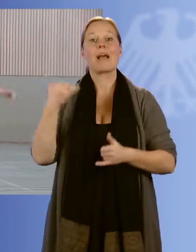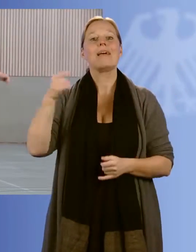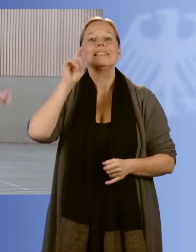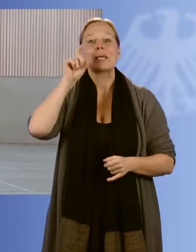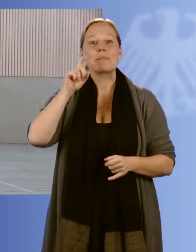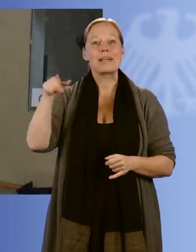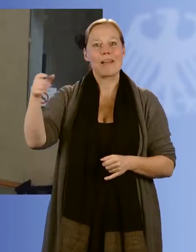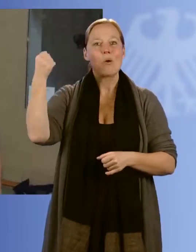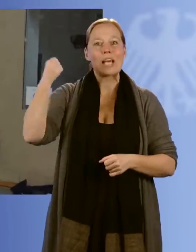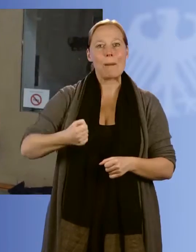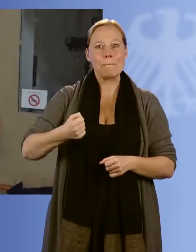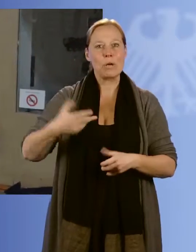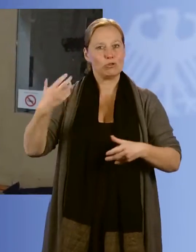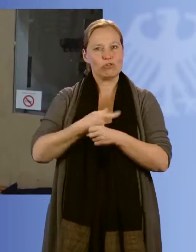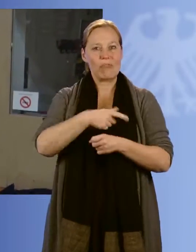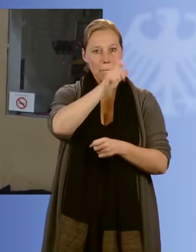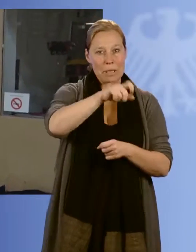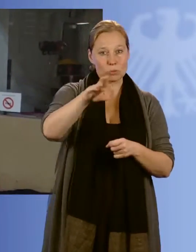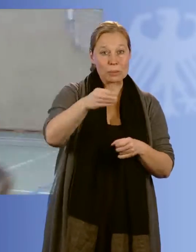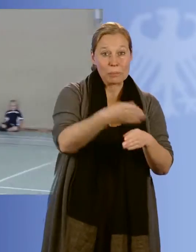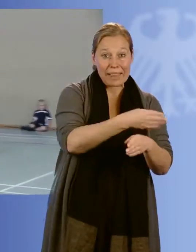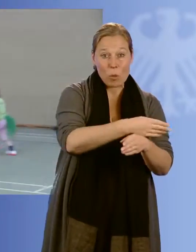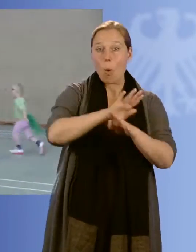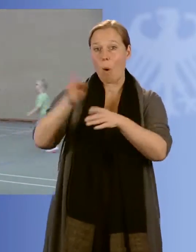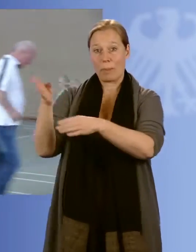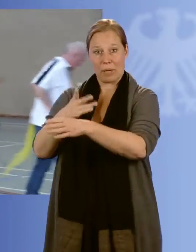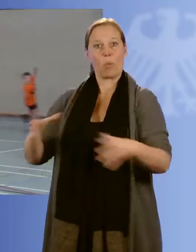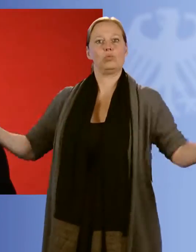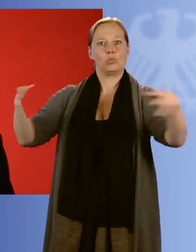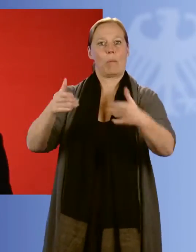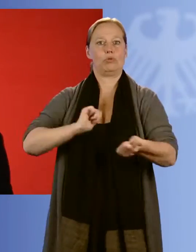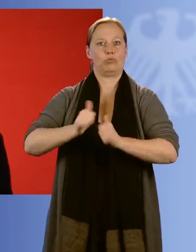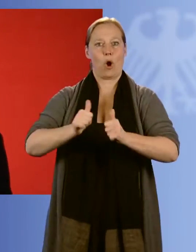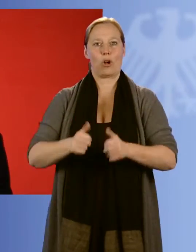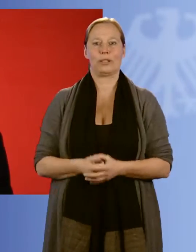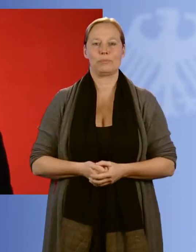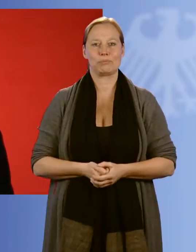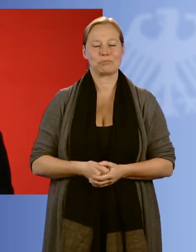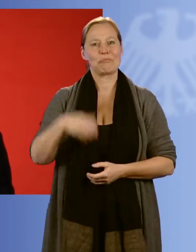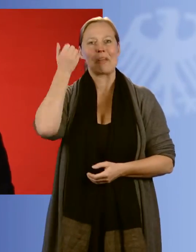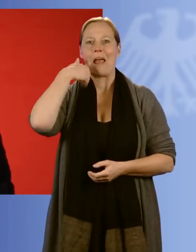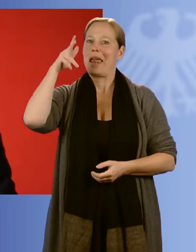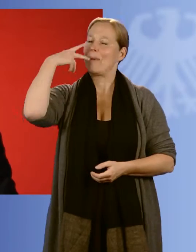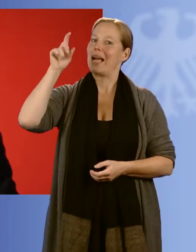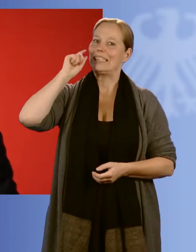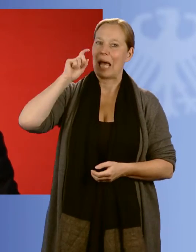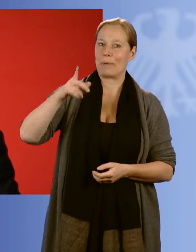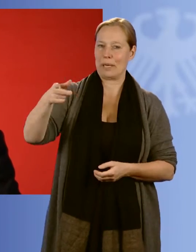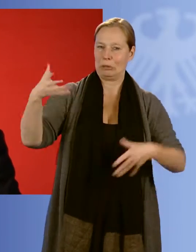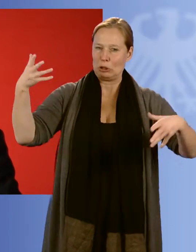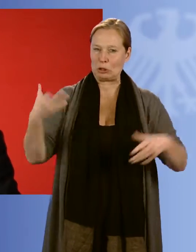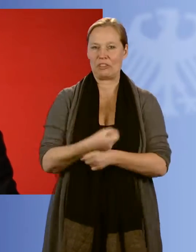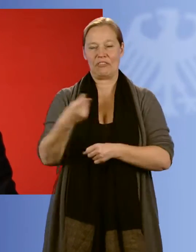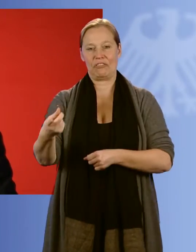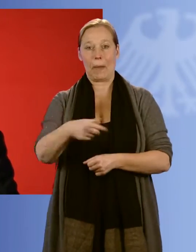für das sportliche Miteinander von Menschen mit und ohne Behinderung. Lieber Herr Seibke, Sie haben es nicht nur geschafft,